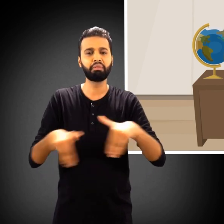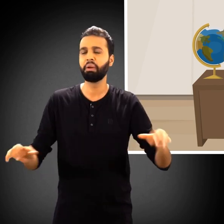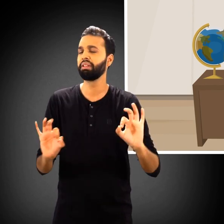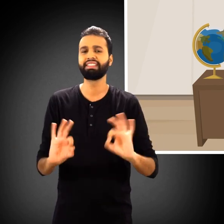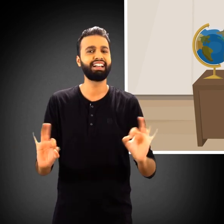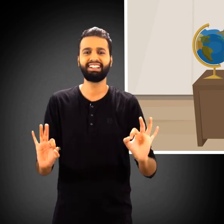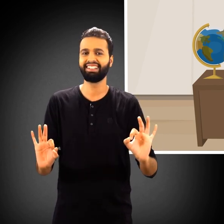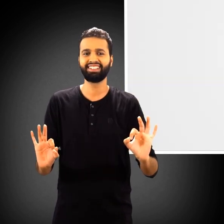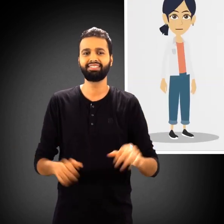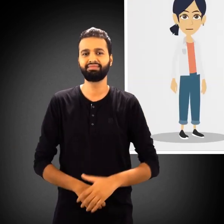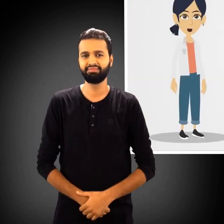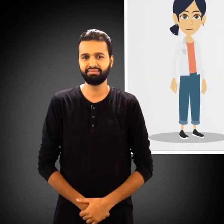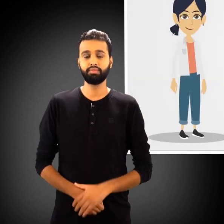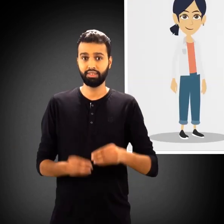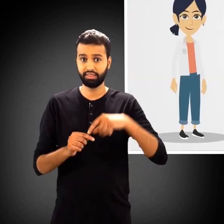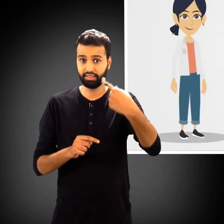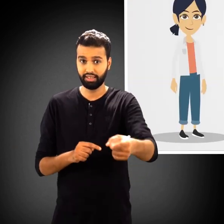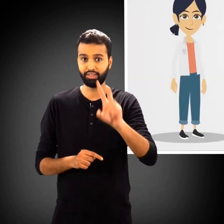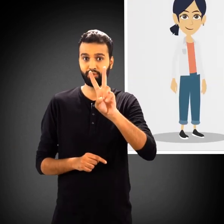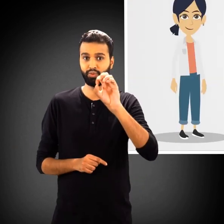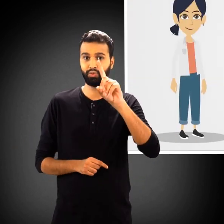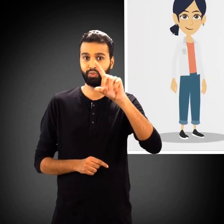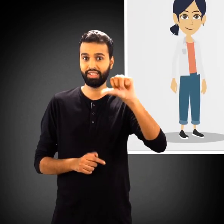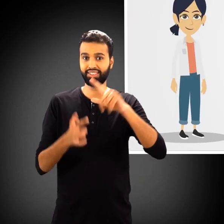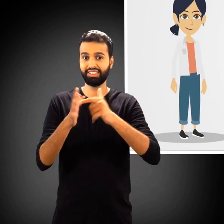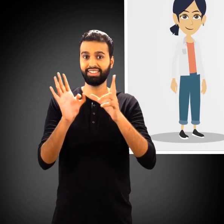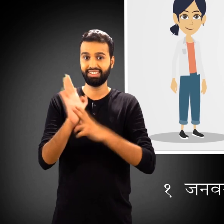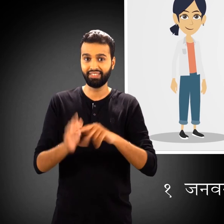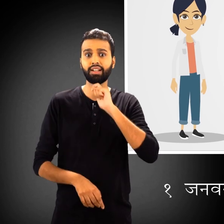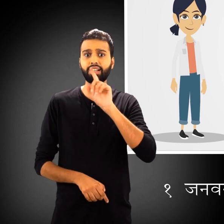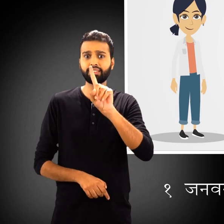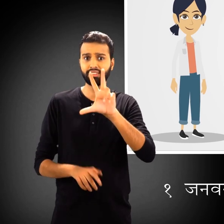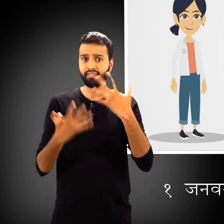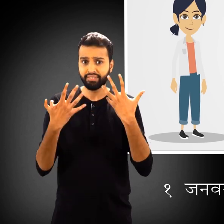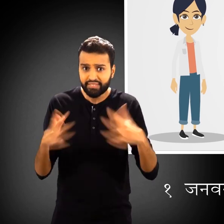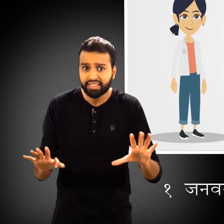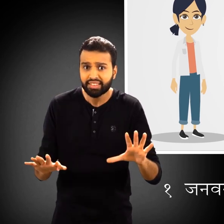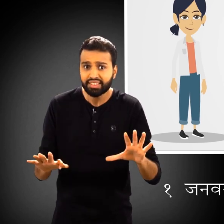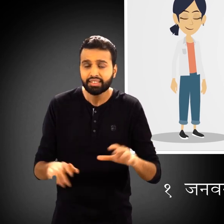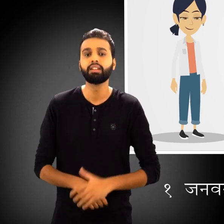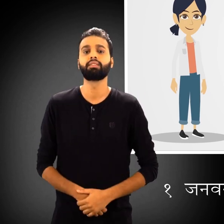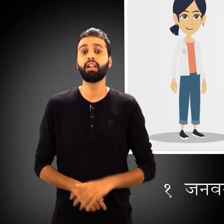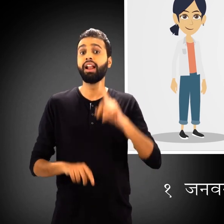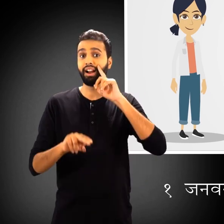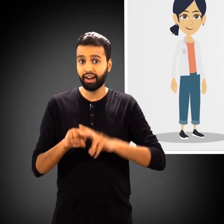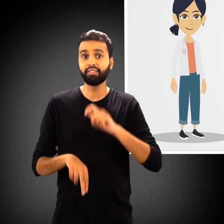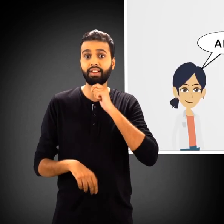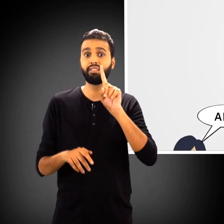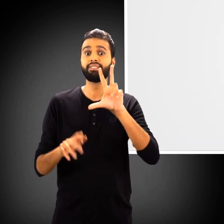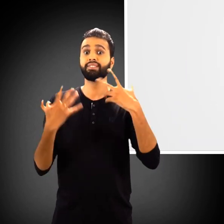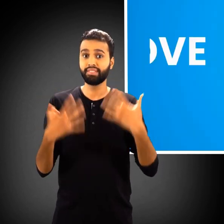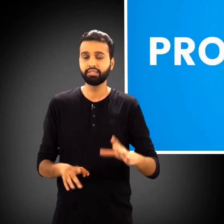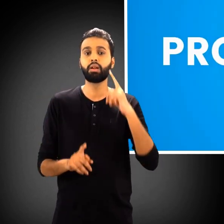विकलांग लोगों की भी क्या? आप एक जनवरी 2019 को अठारा वर्ष के होंगे?